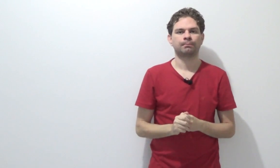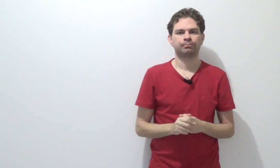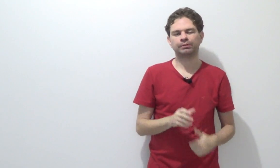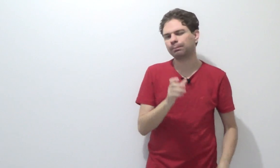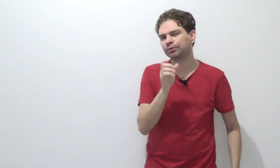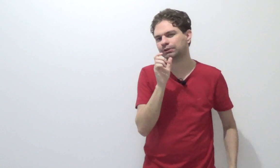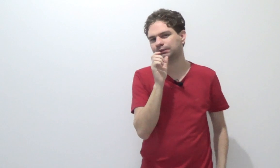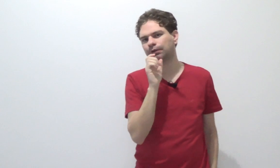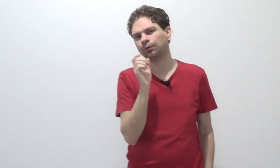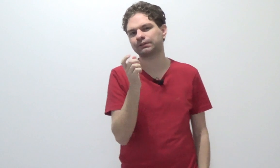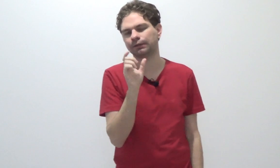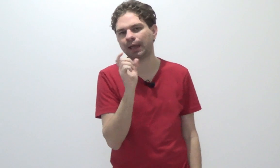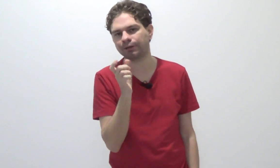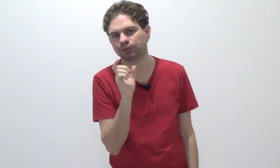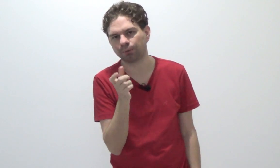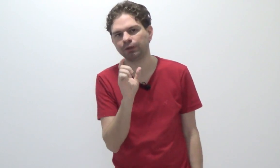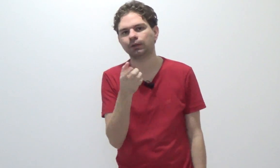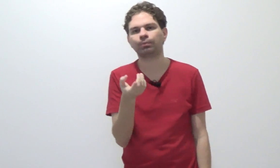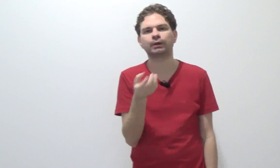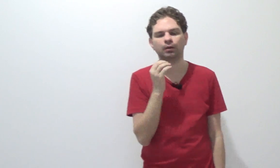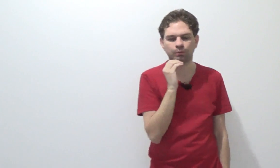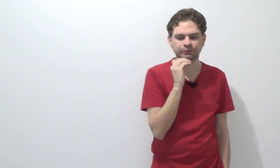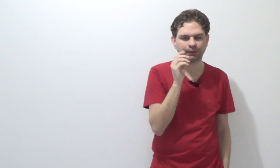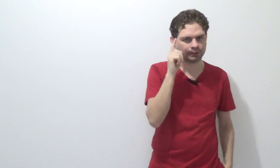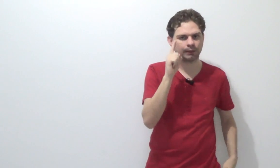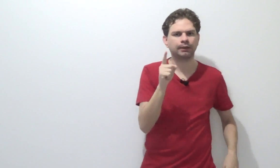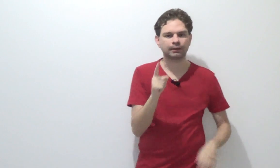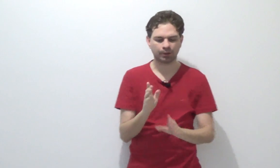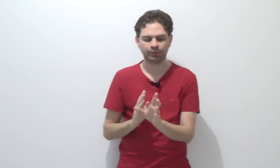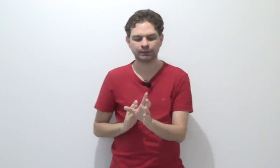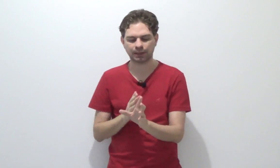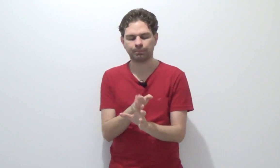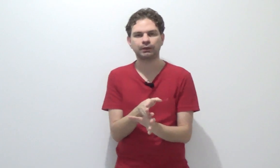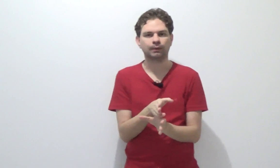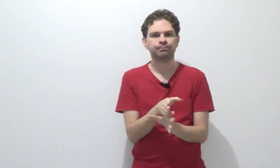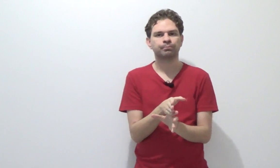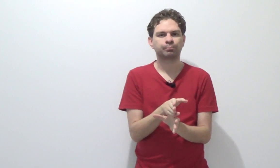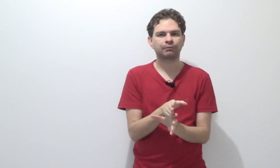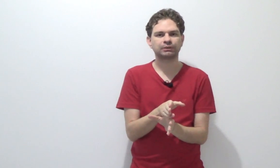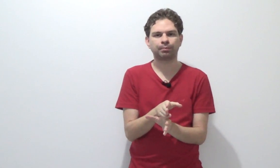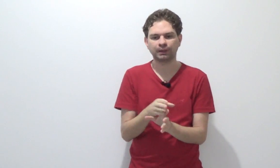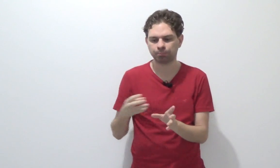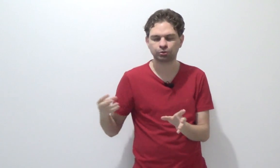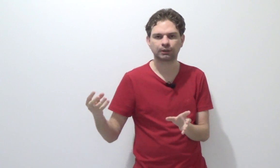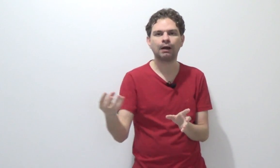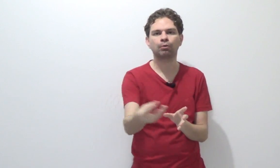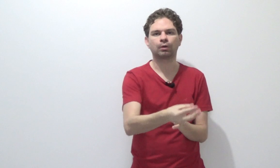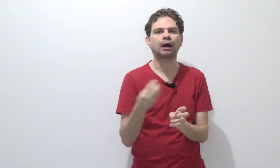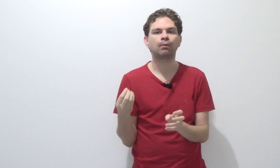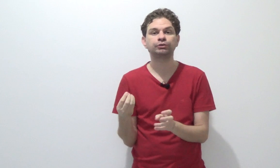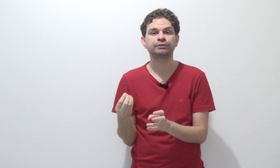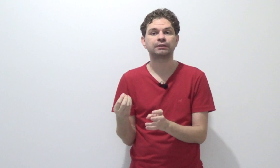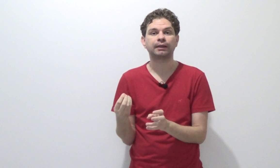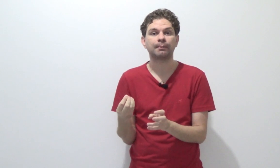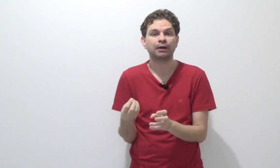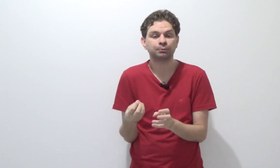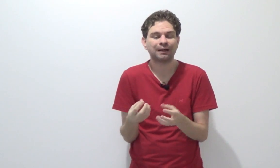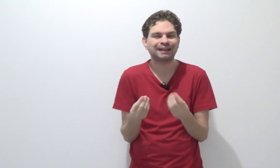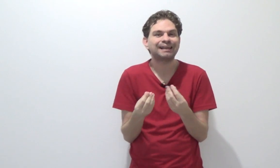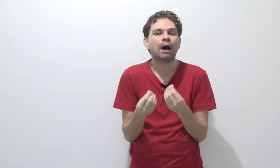Então, por isso que se criou essa ideia de teoria, porque você tem que entender que a teoria se aplica pra você poder buscar o local onde você tenha mais material